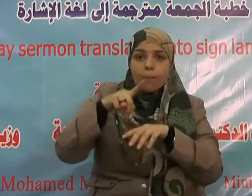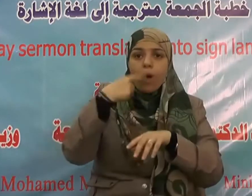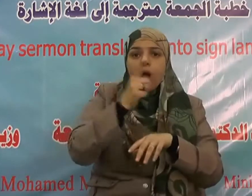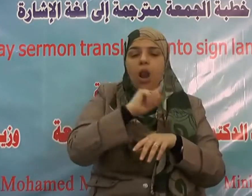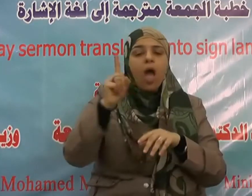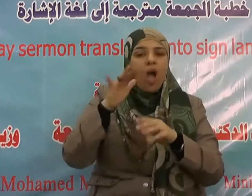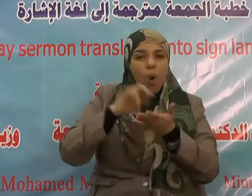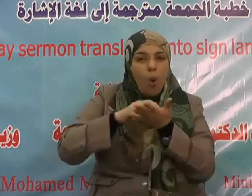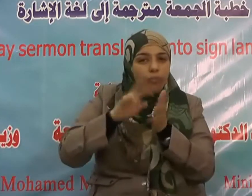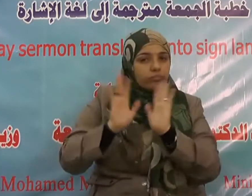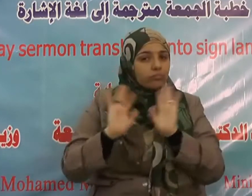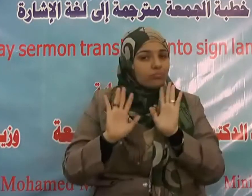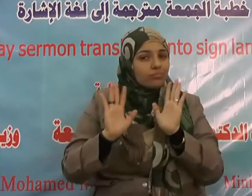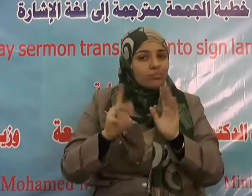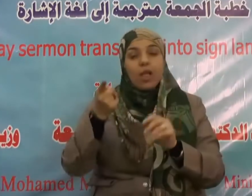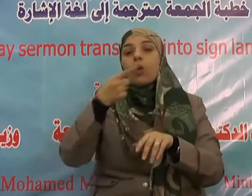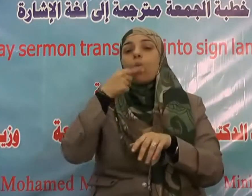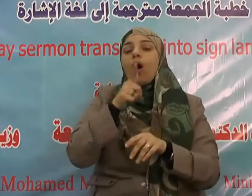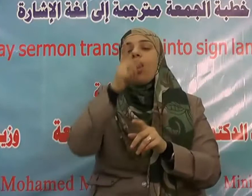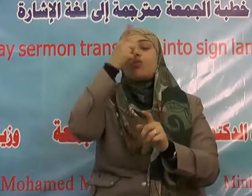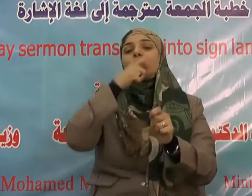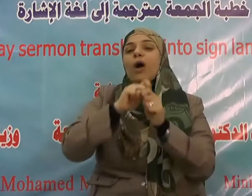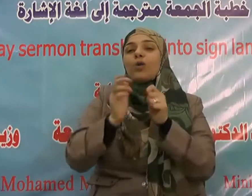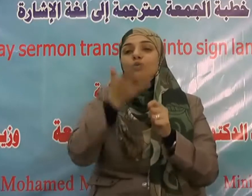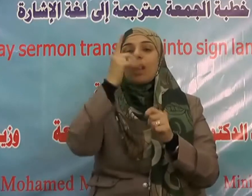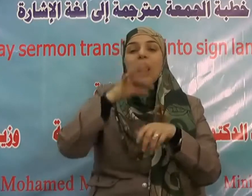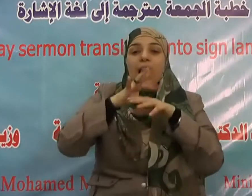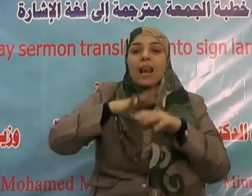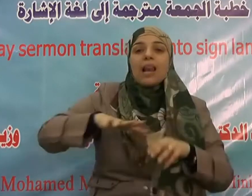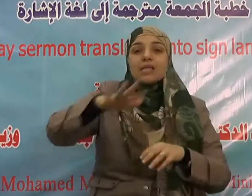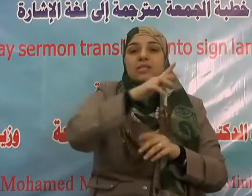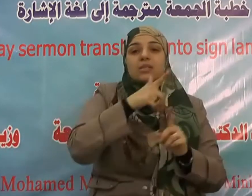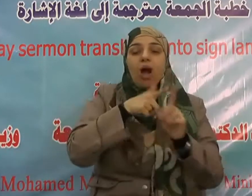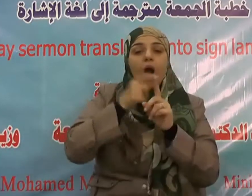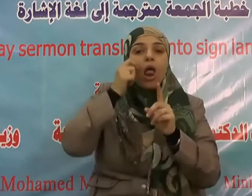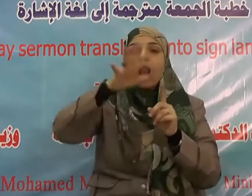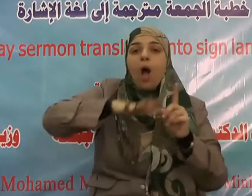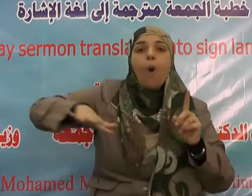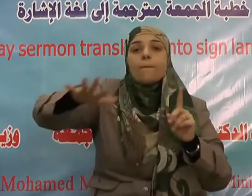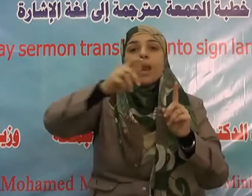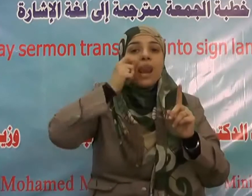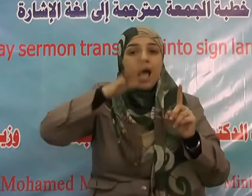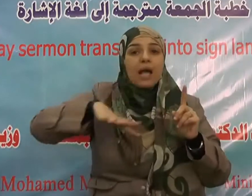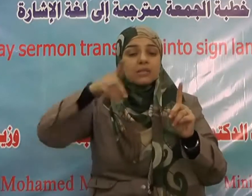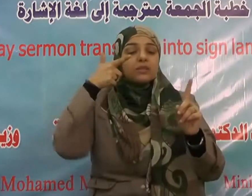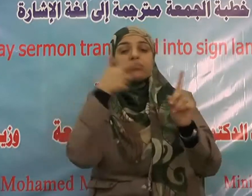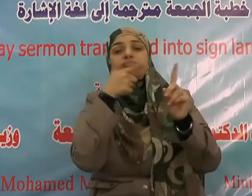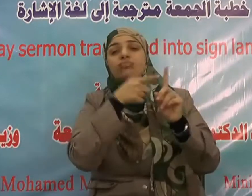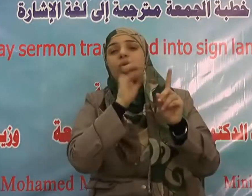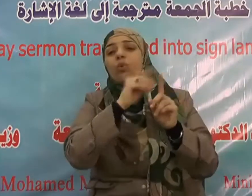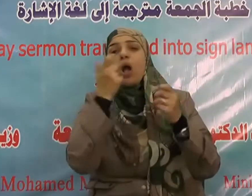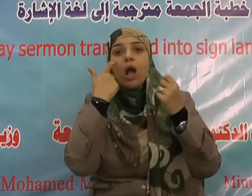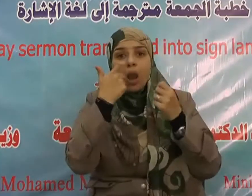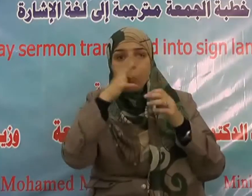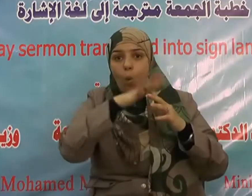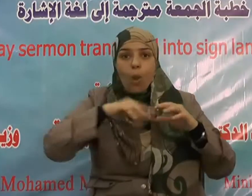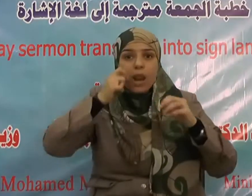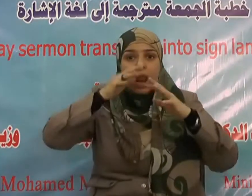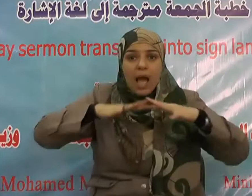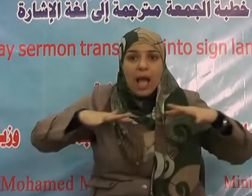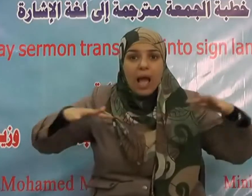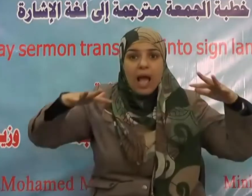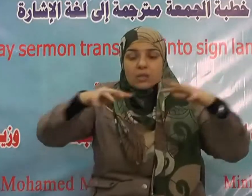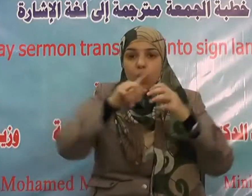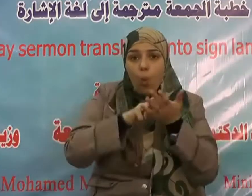ورفع البلاء وكشف الغم يقول نبينا صلى الله عليه وسلم ألا